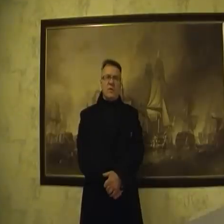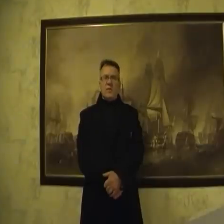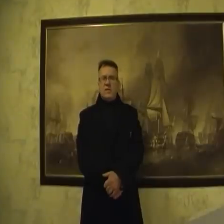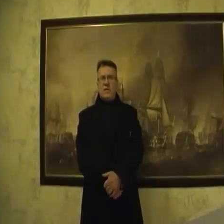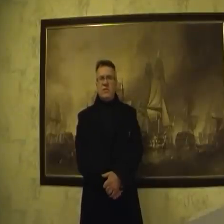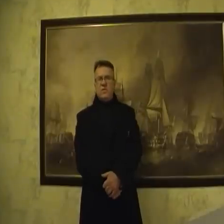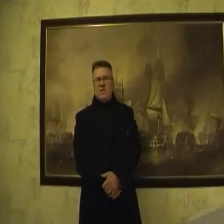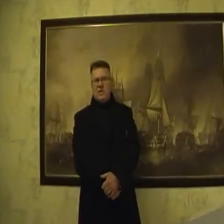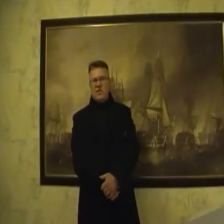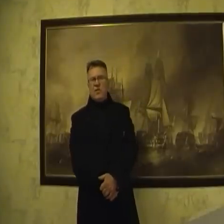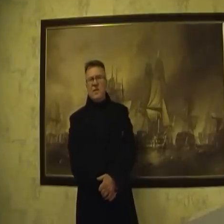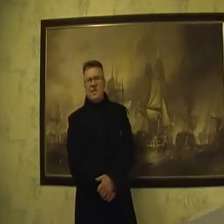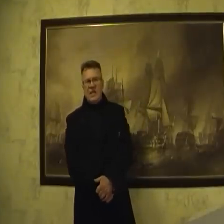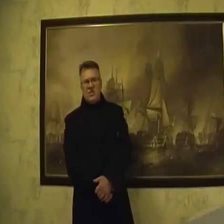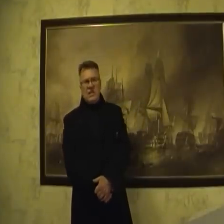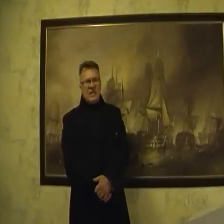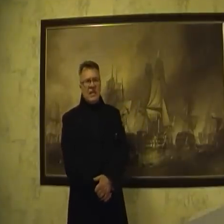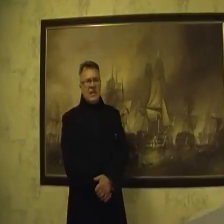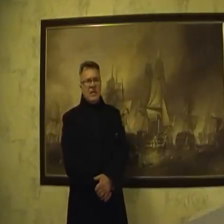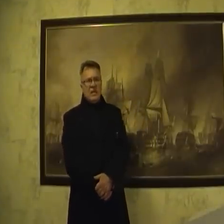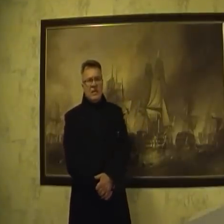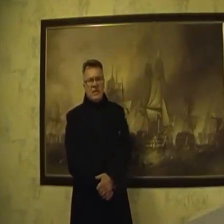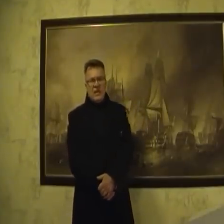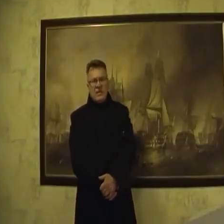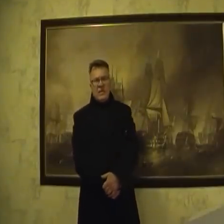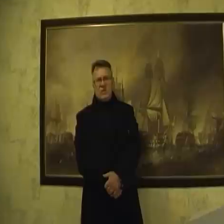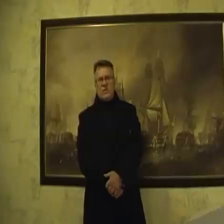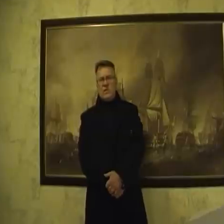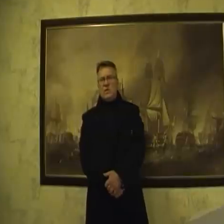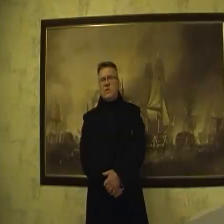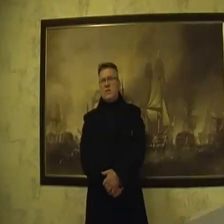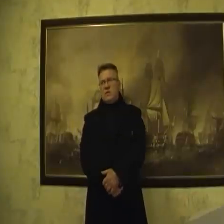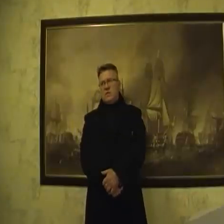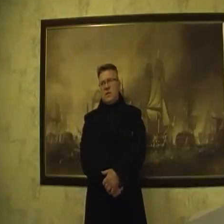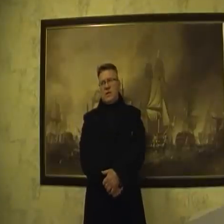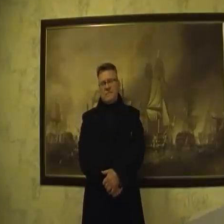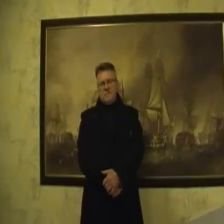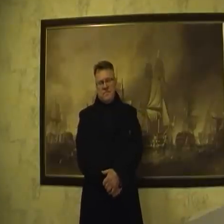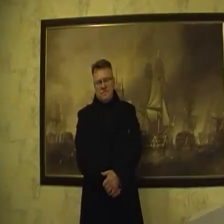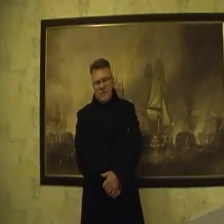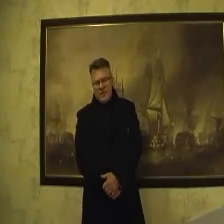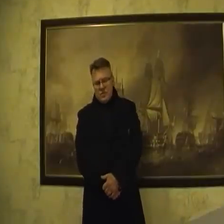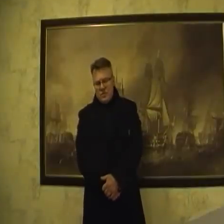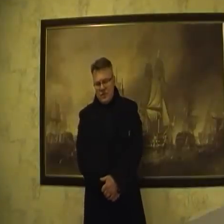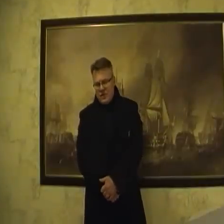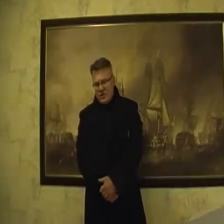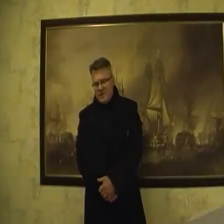paru lat działalności w internecie, komentarzy i tak dalej. Generalnie ja się zajmuję niebocentryzmem, ale zwróćmy uwagę, że